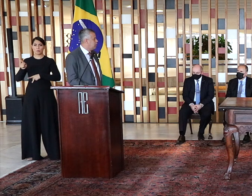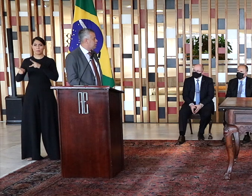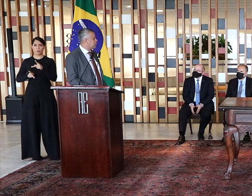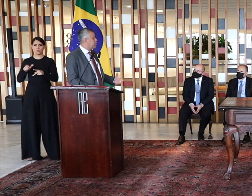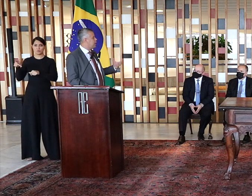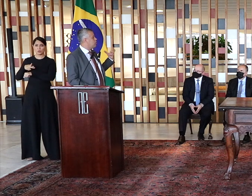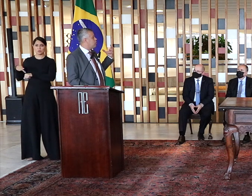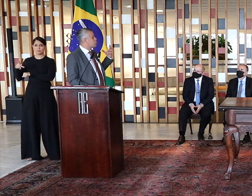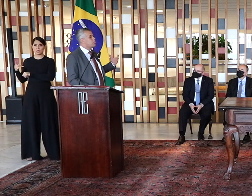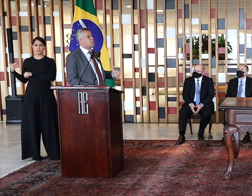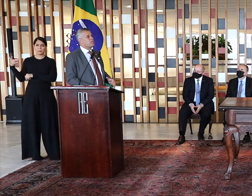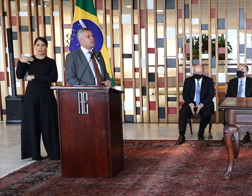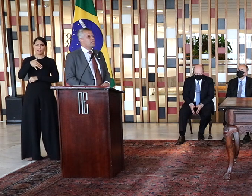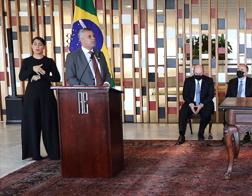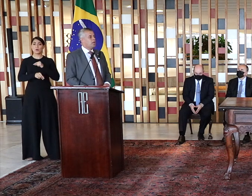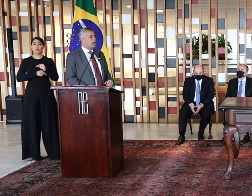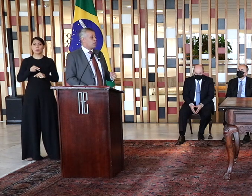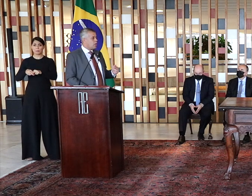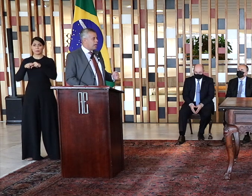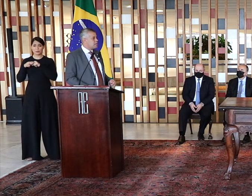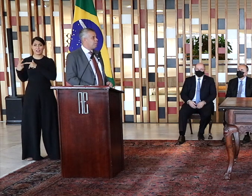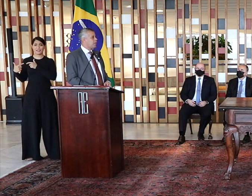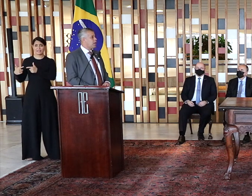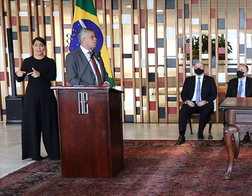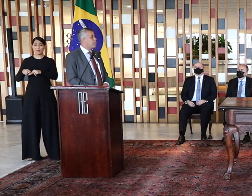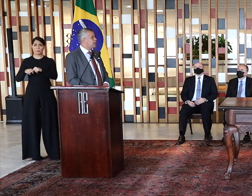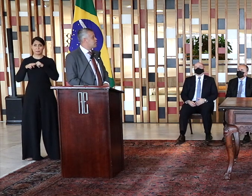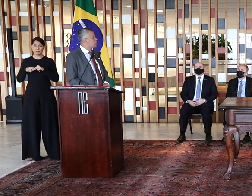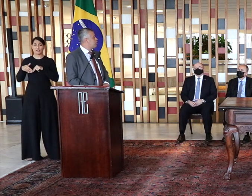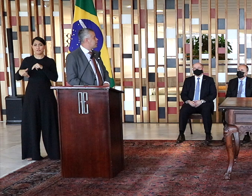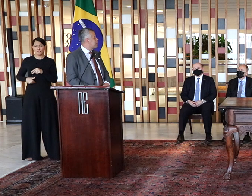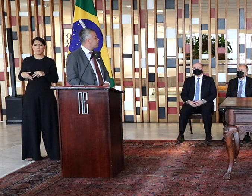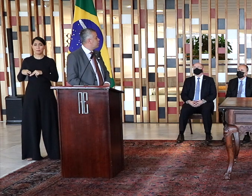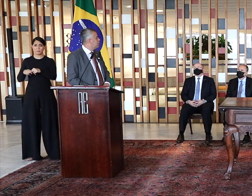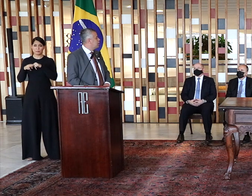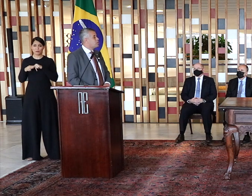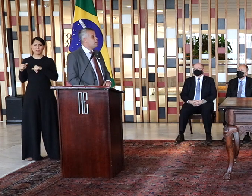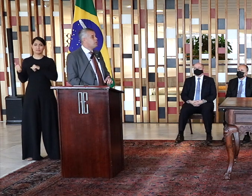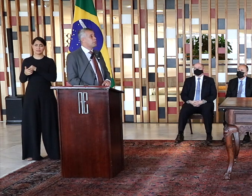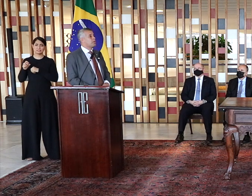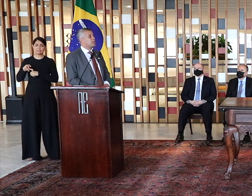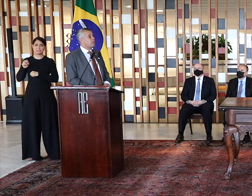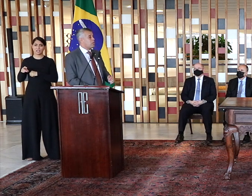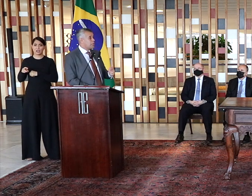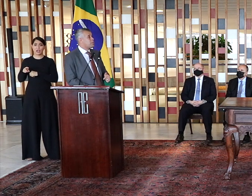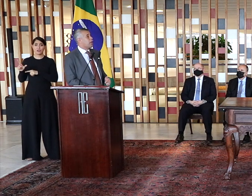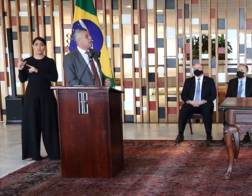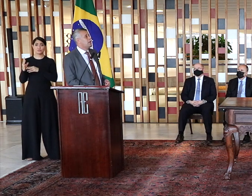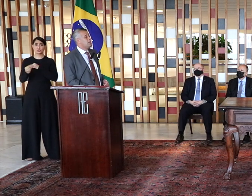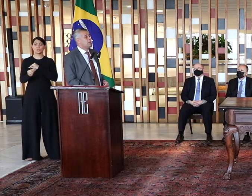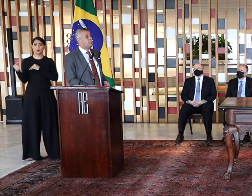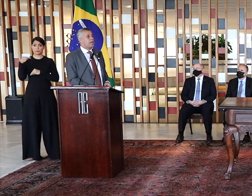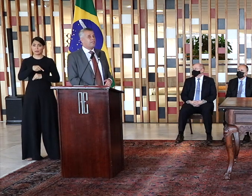peste, então também tem no nosso subconsciente a coragem e a competência do enfrentamento, isso é muito importante, nós só